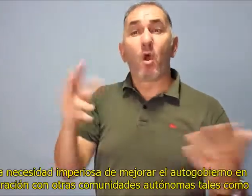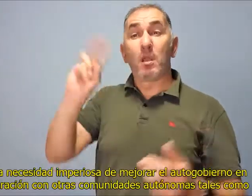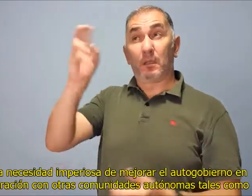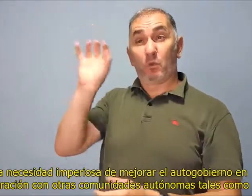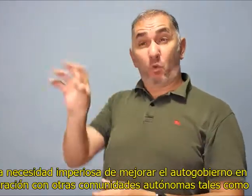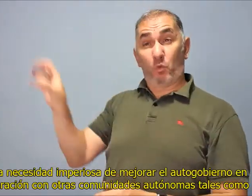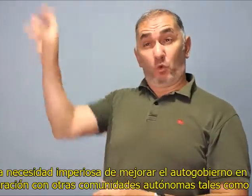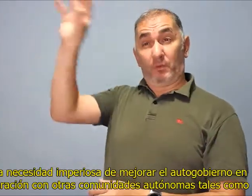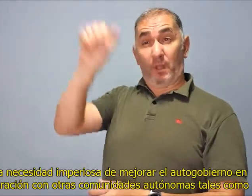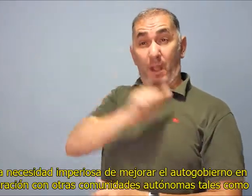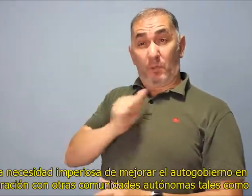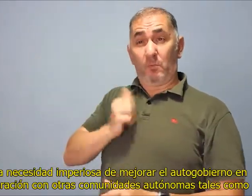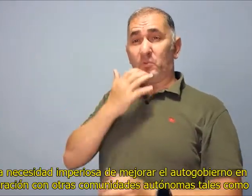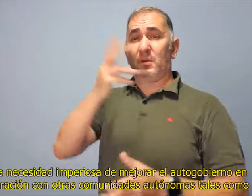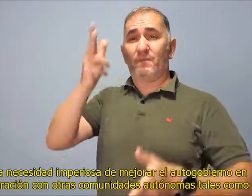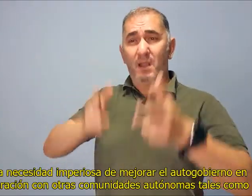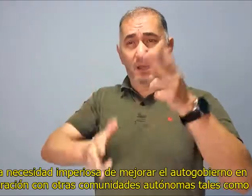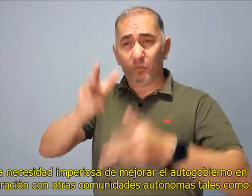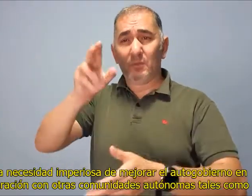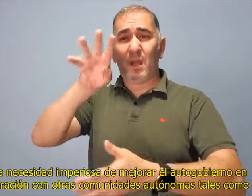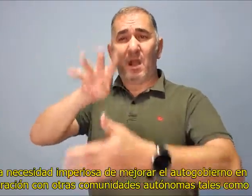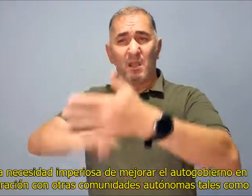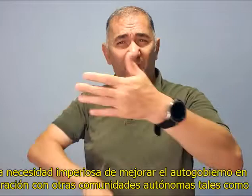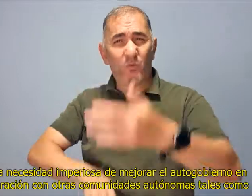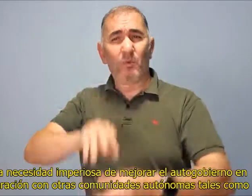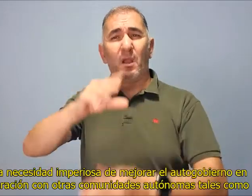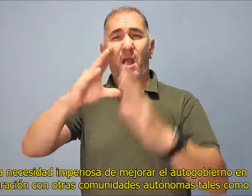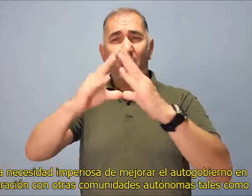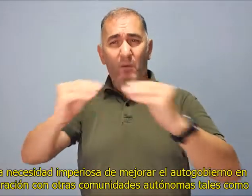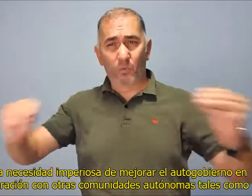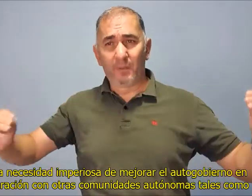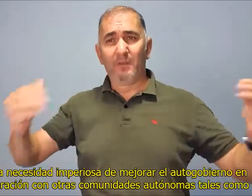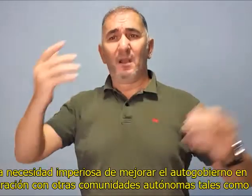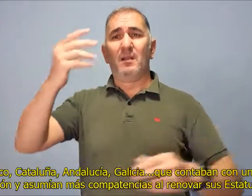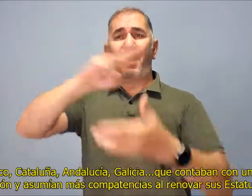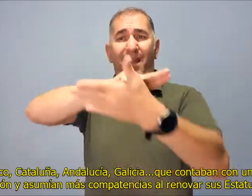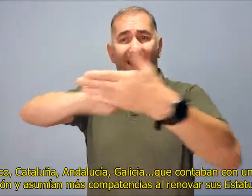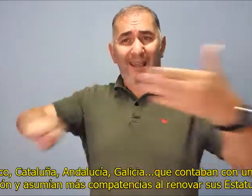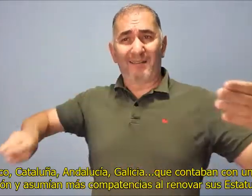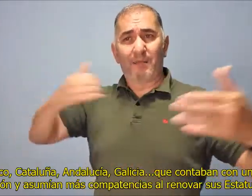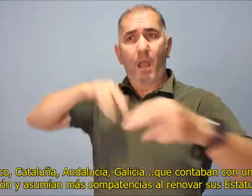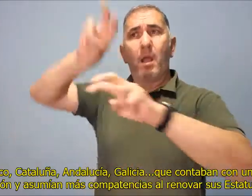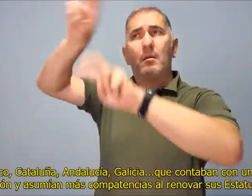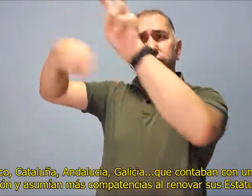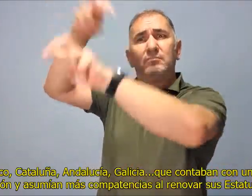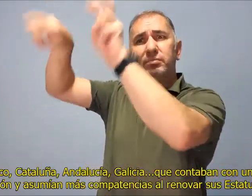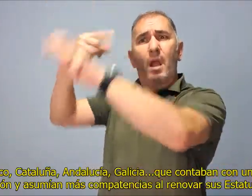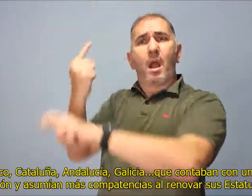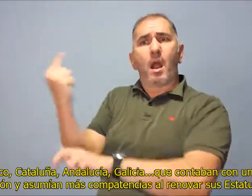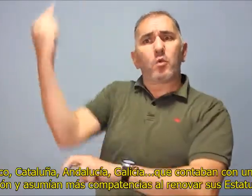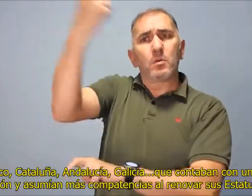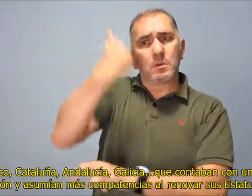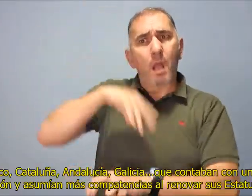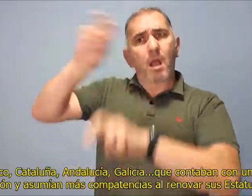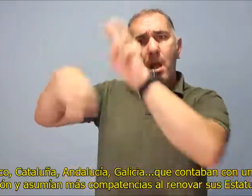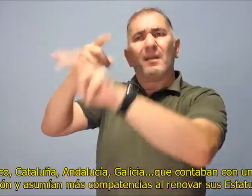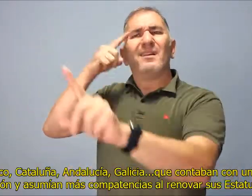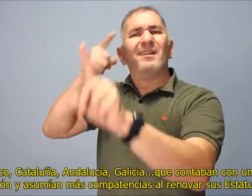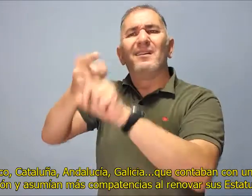Ante la necesidad imperiosa de mejorar el autogobierno, en comparación con otras comunidades autónomas tales como País Vasco, Cataluña,